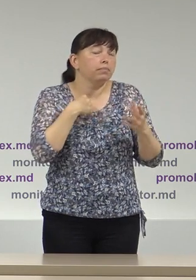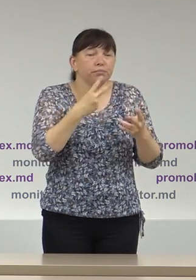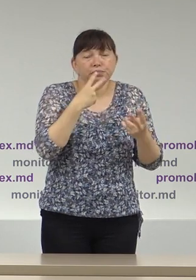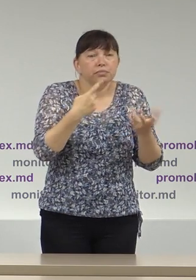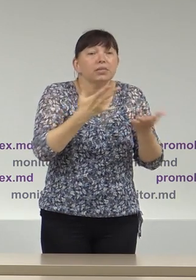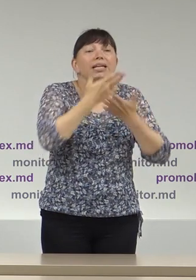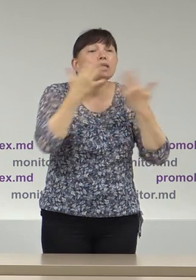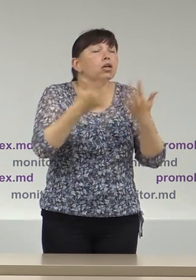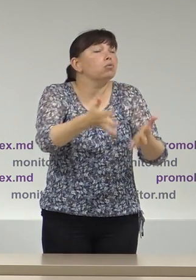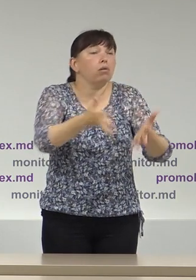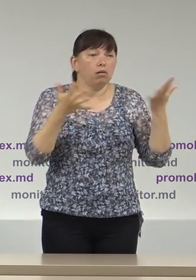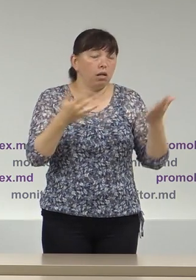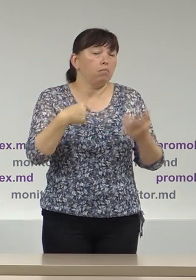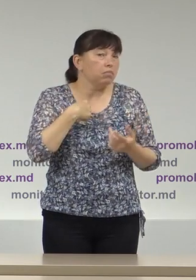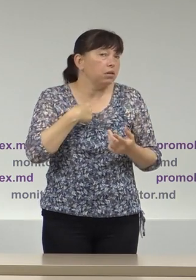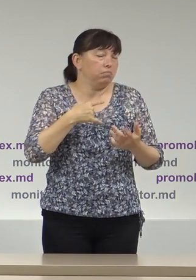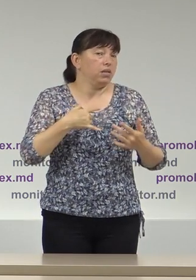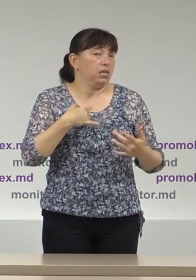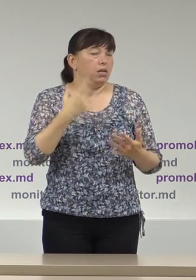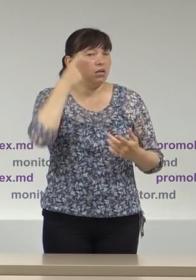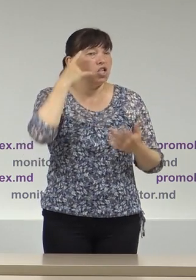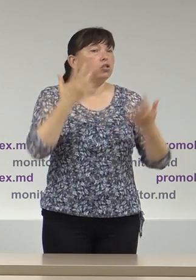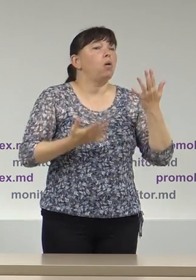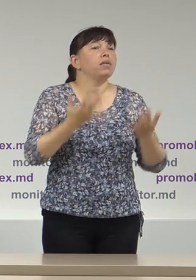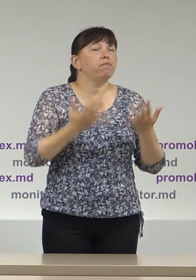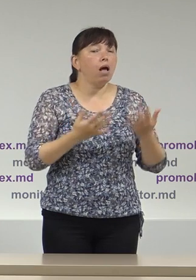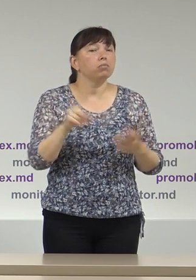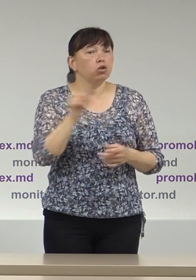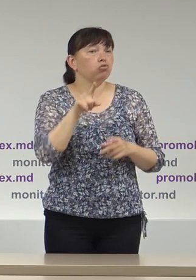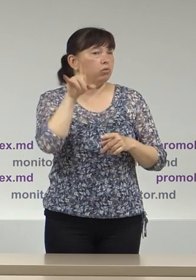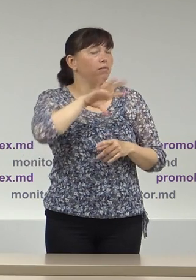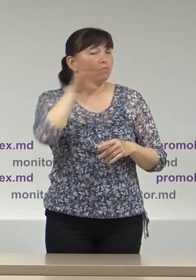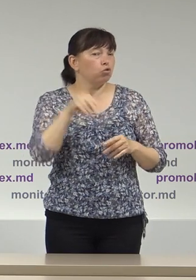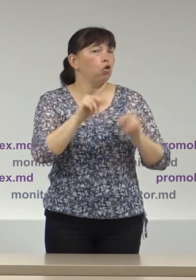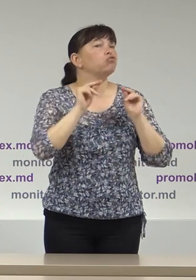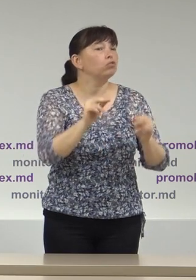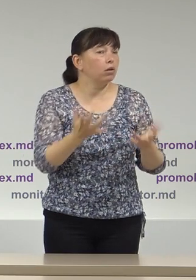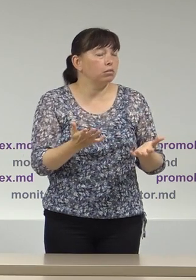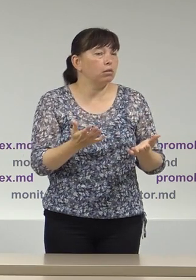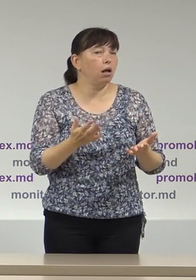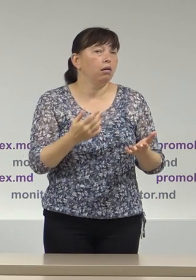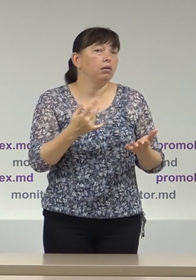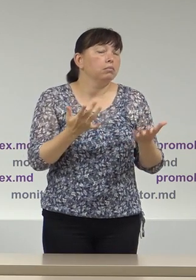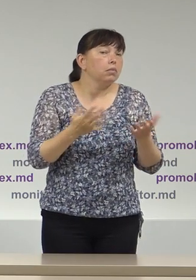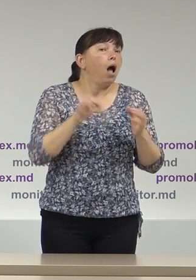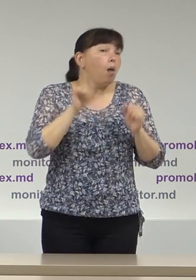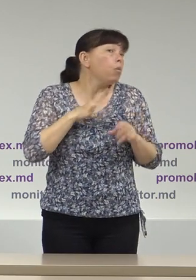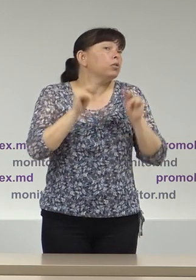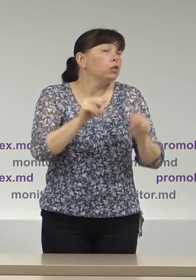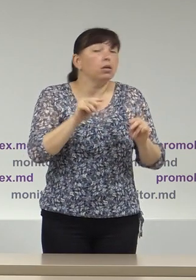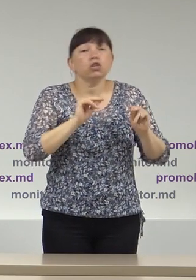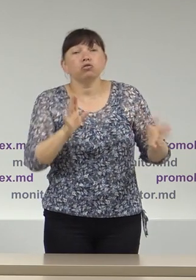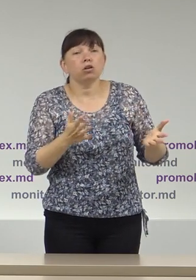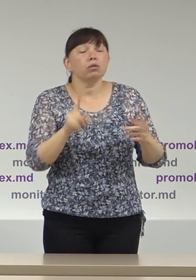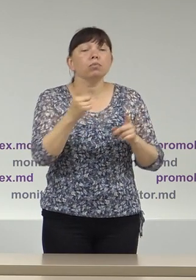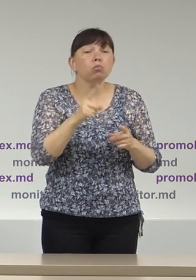bănuieli rezonabile precum că se tergiversează sau nu